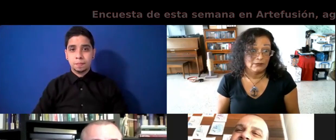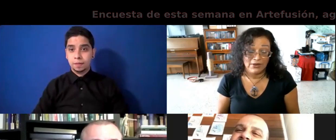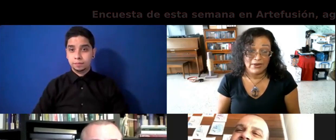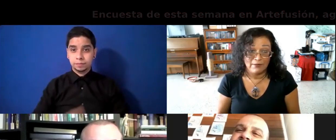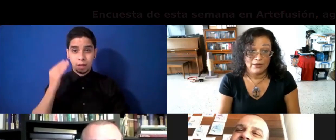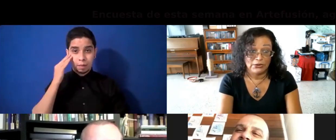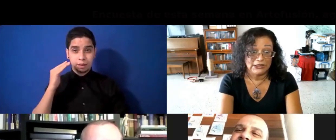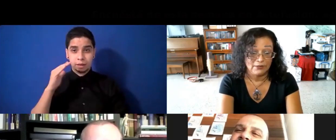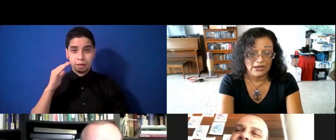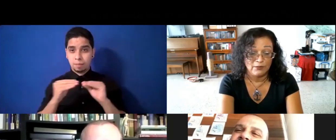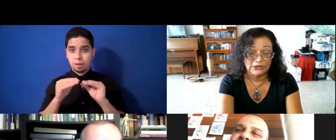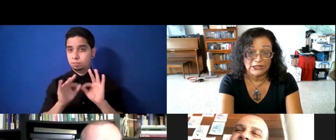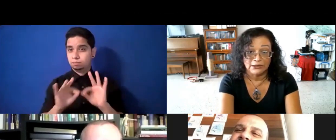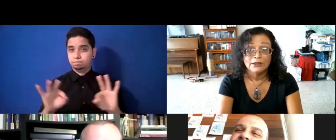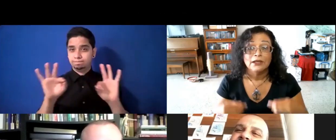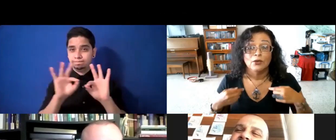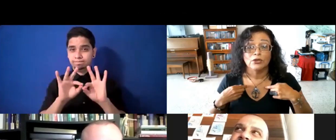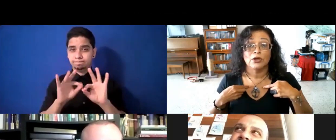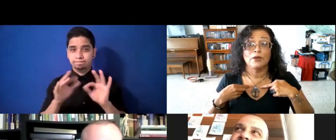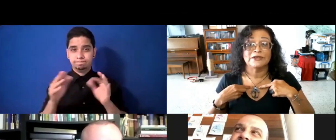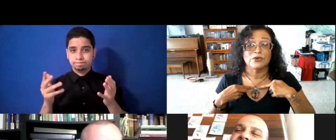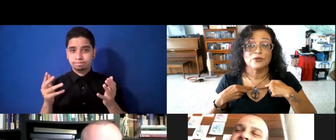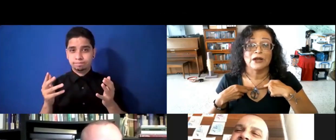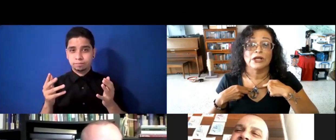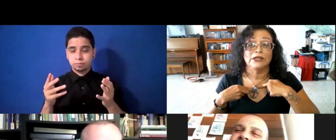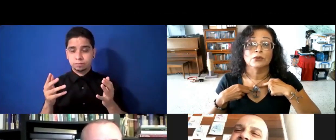Bien, bien, bien importante. Bien importante. Lo que yo tengo en el pescuezo. Mira lo que lindo.